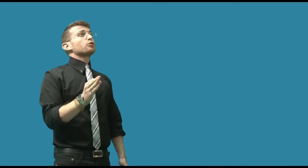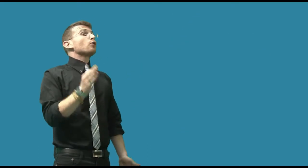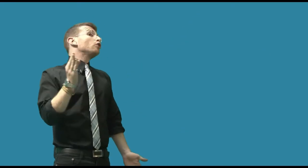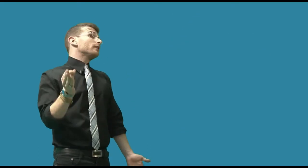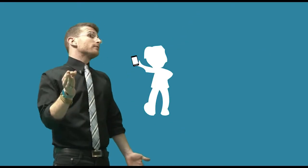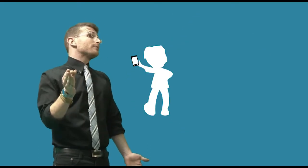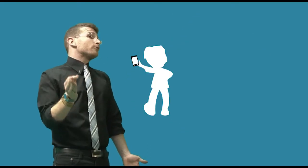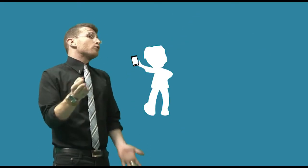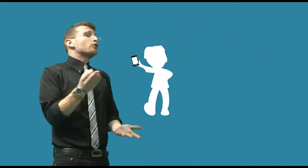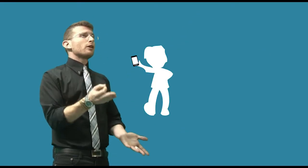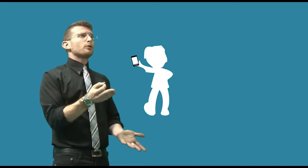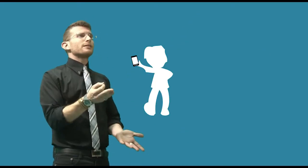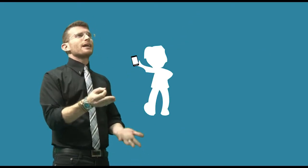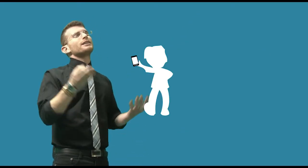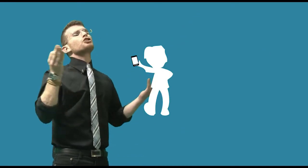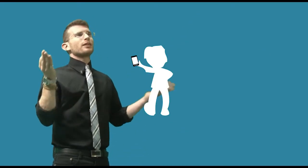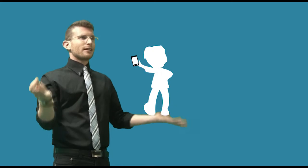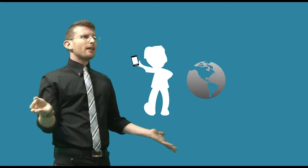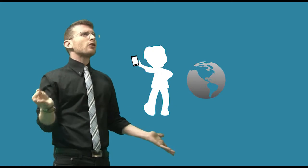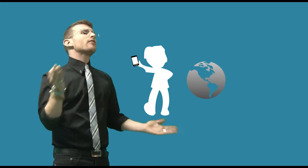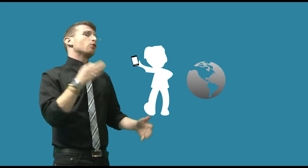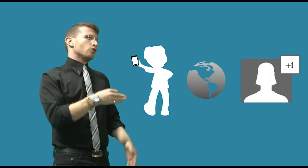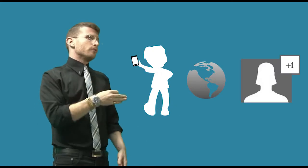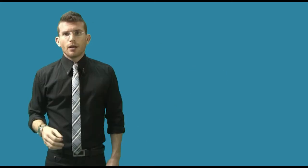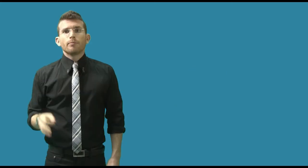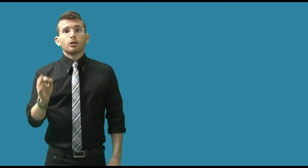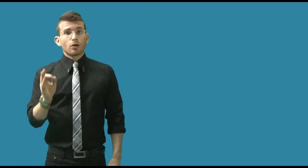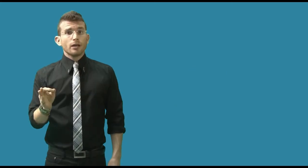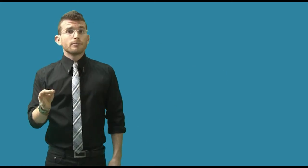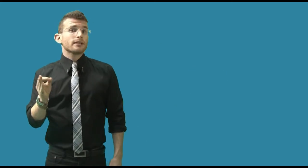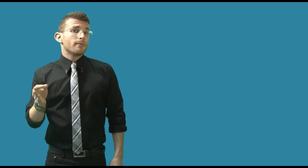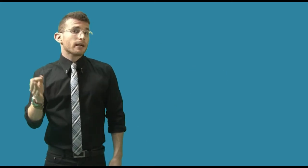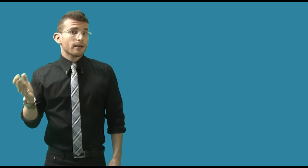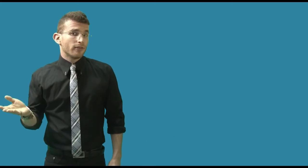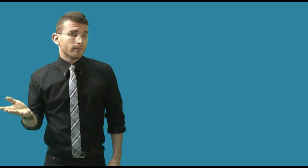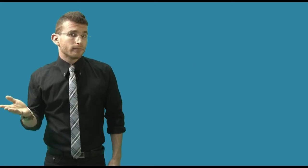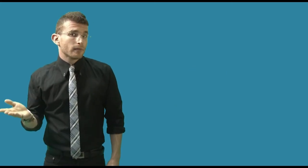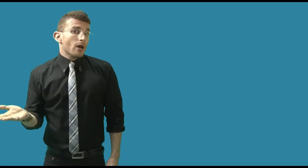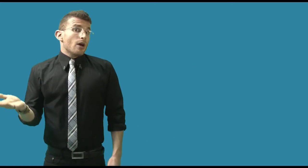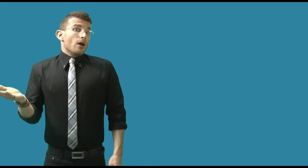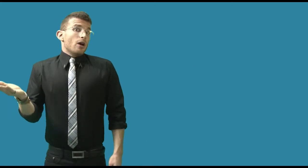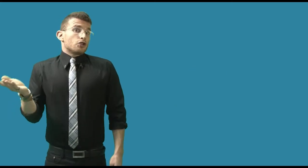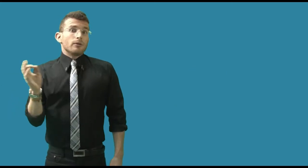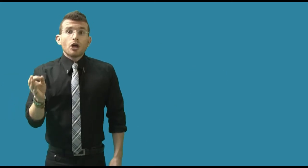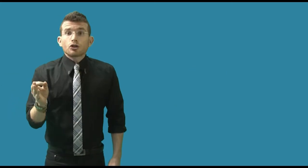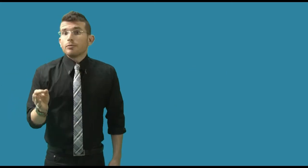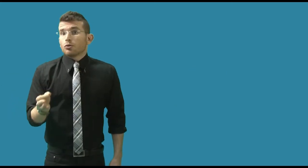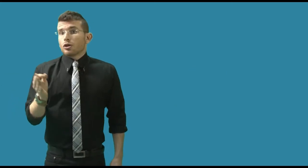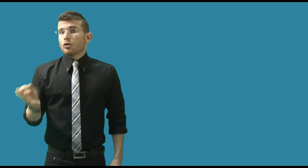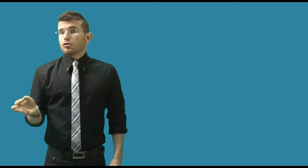שבו כל ילד עם סמארטפון הוא עיתונאי פוטנציאלי לשדר לכלל העולם ואחותו. בתוך כך נמצאת גם העיר חיפה. שנים שאנשים כאן הורגלו לחשוב